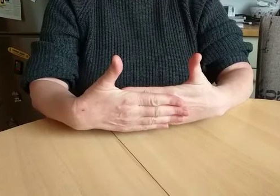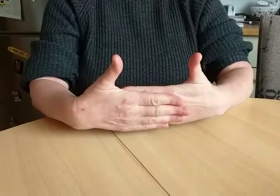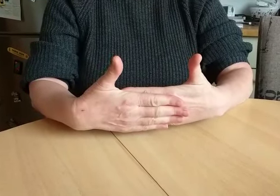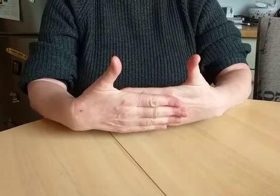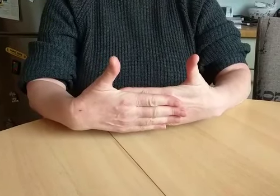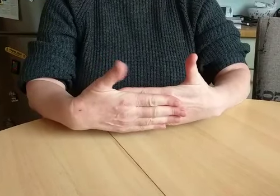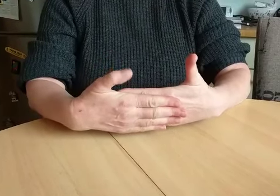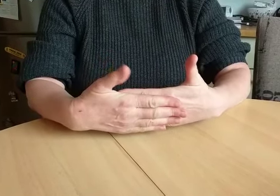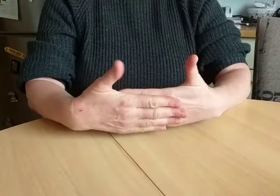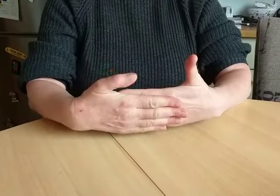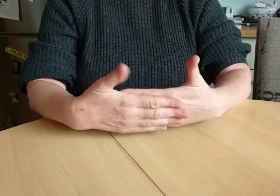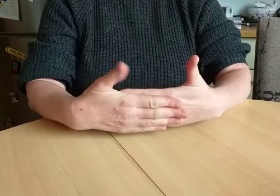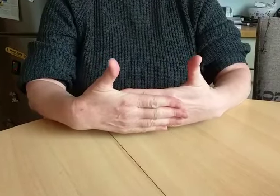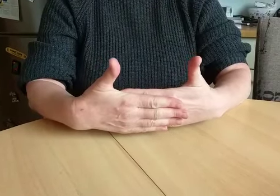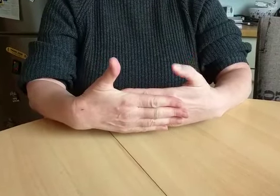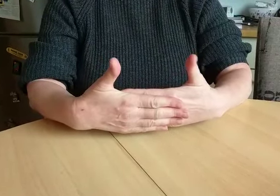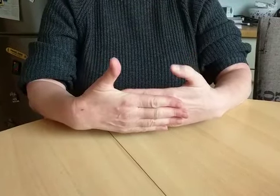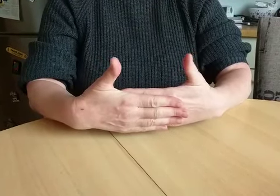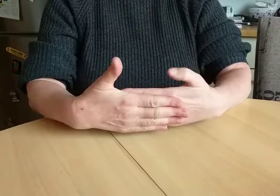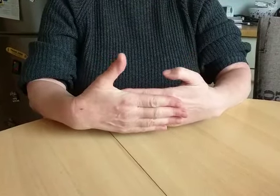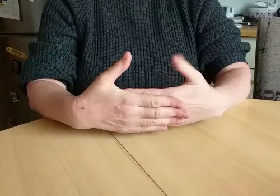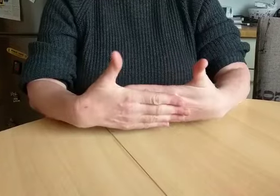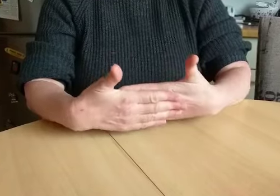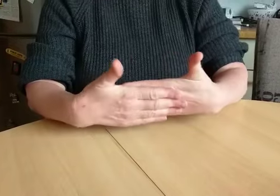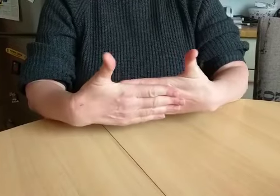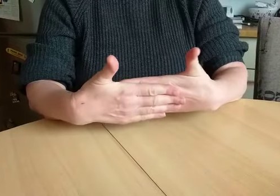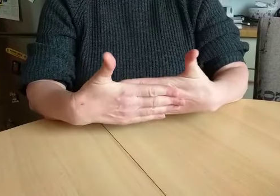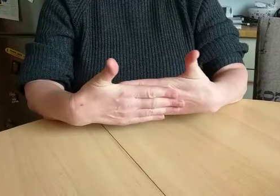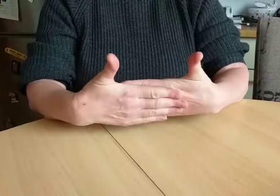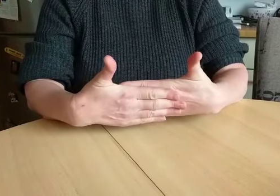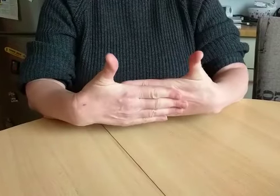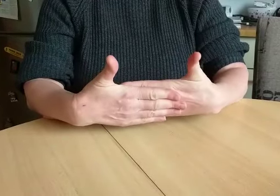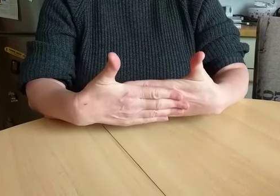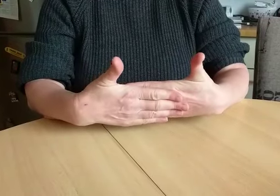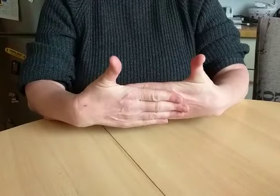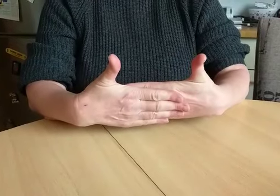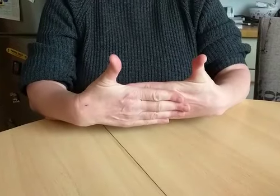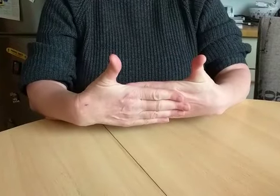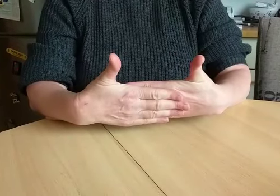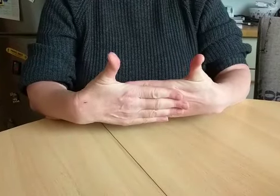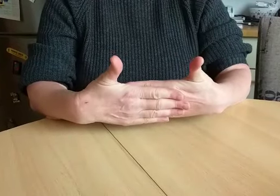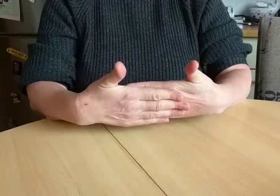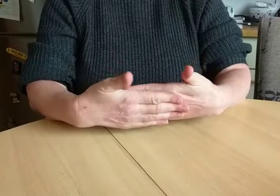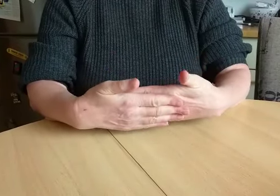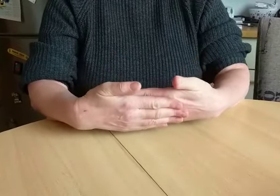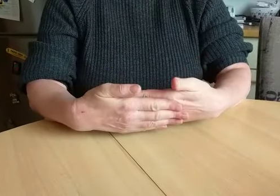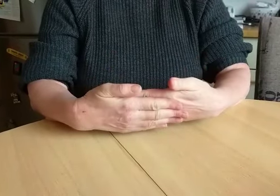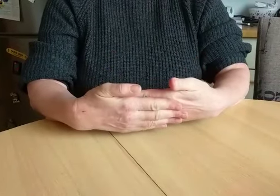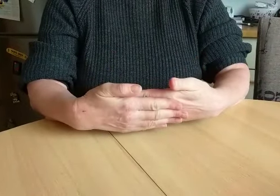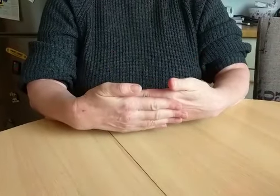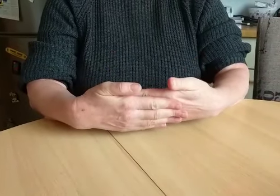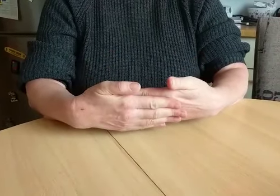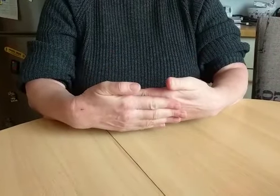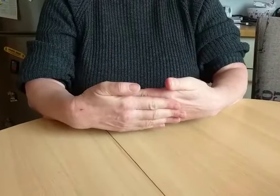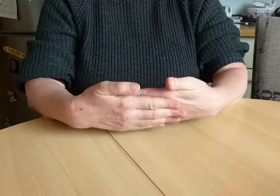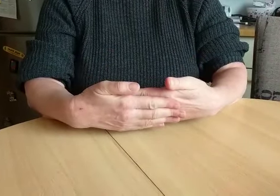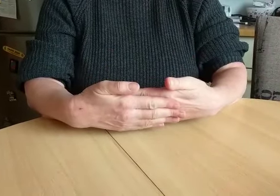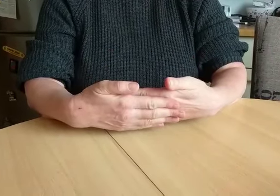sie nie. Schweinchenfett und Schweinchendick recken sich ein ganzes Stück. An dem Tore in die Höhe noch kein